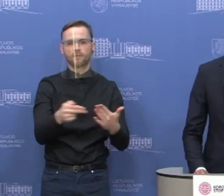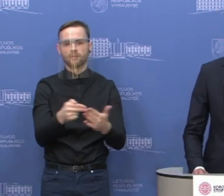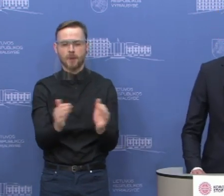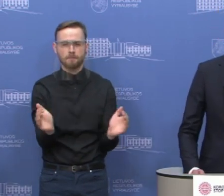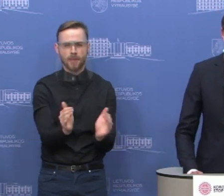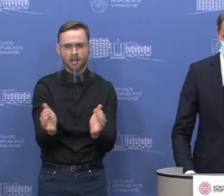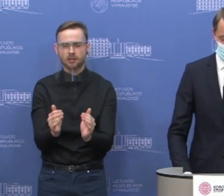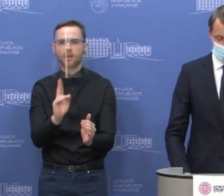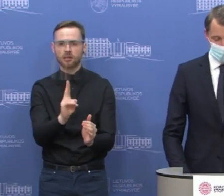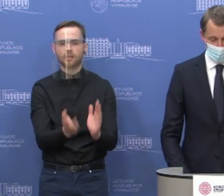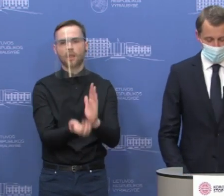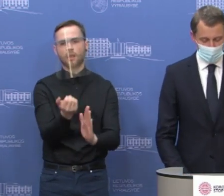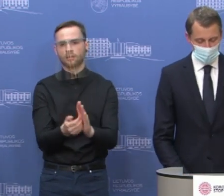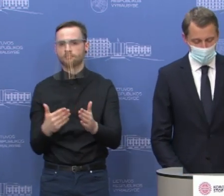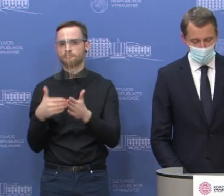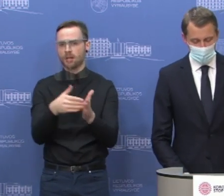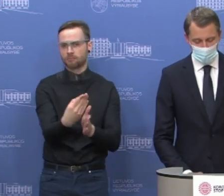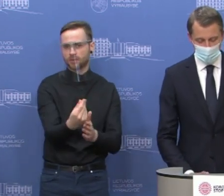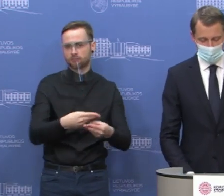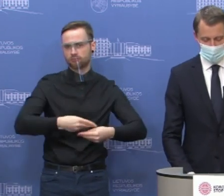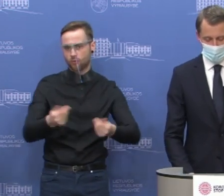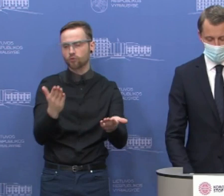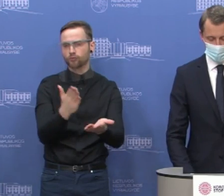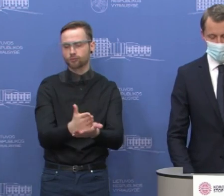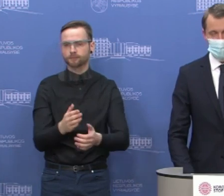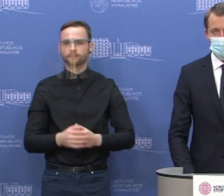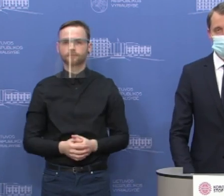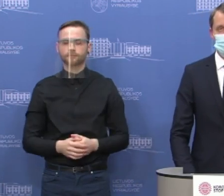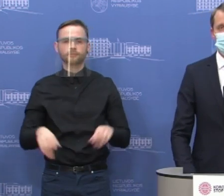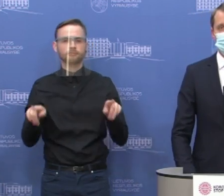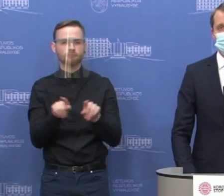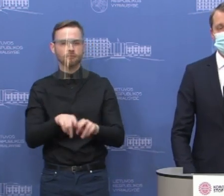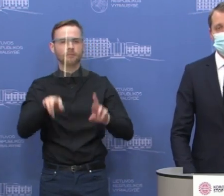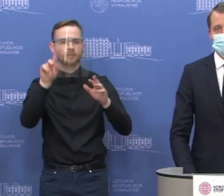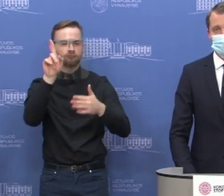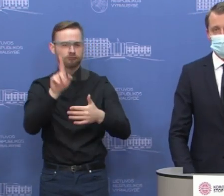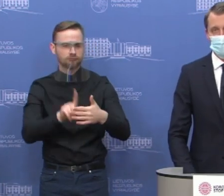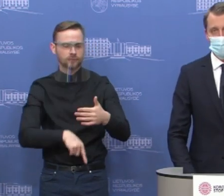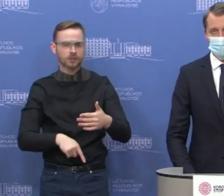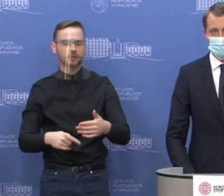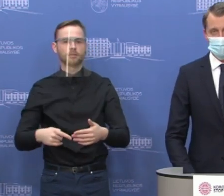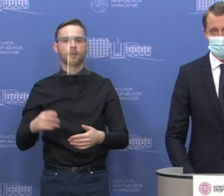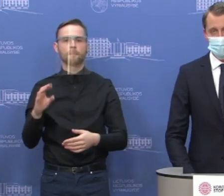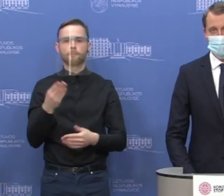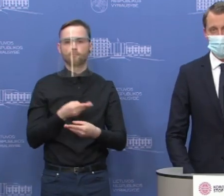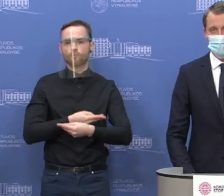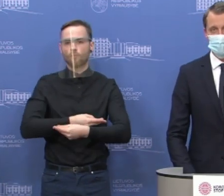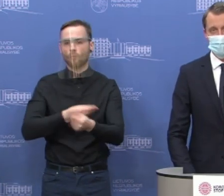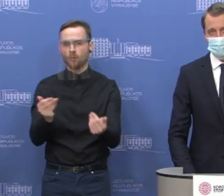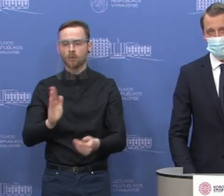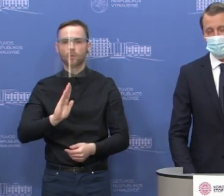joms jinai tikrai yra reikalinga. Ir tikimės, kad būtent visas kitas mokėjimas bus